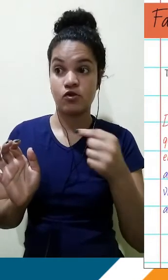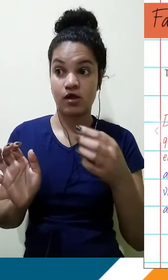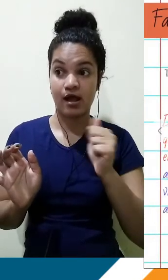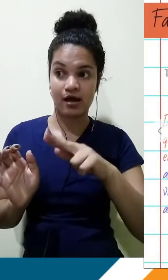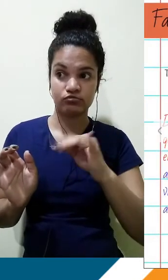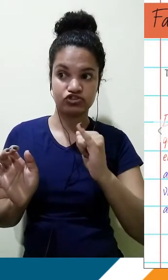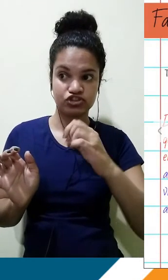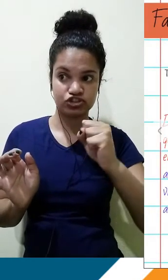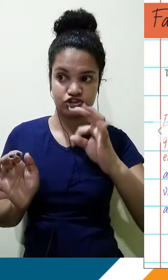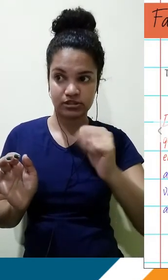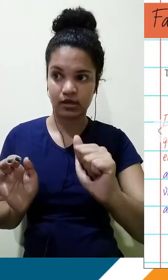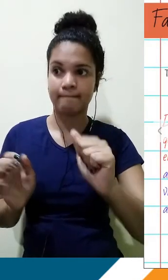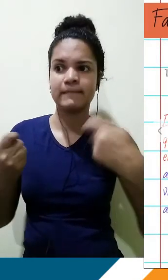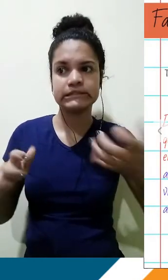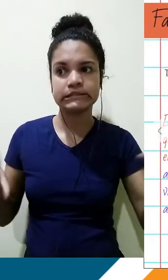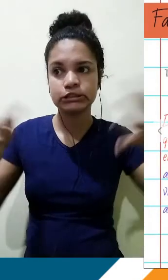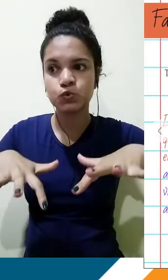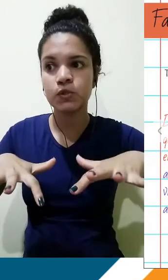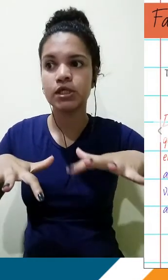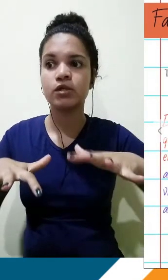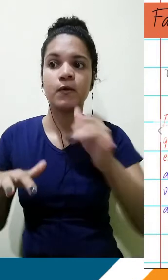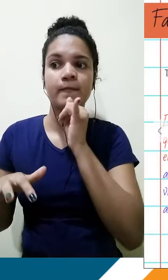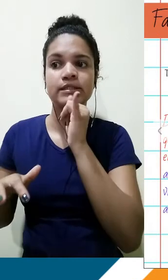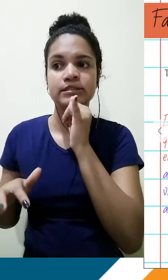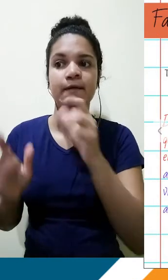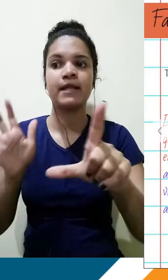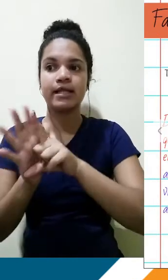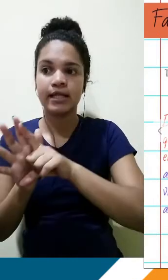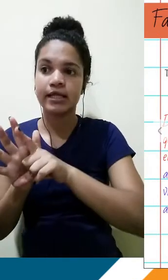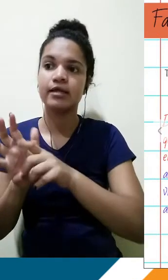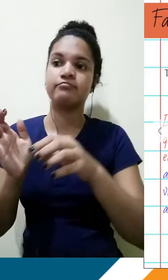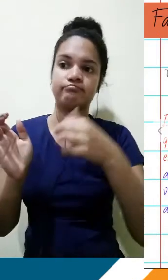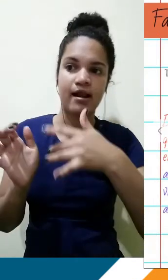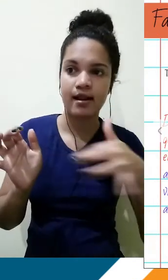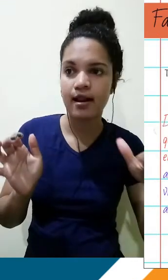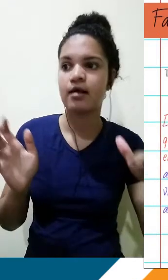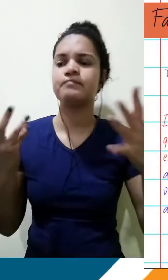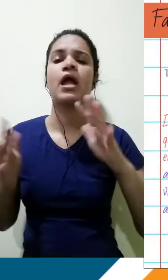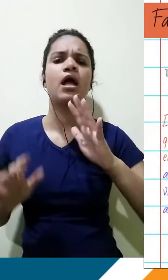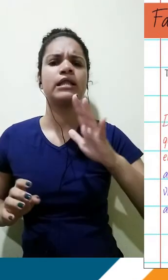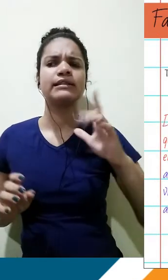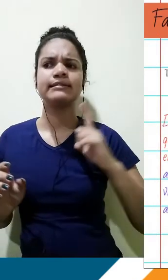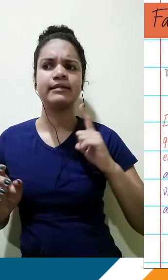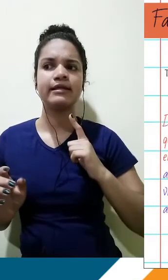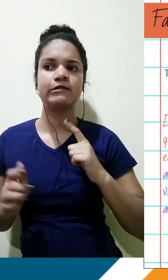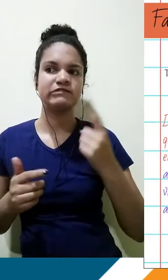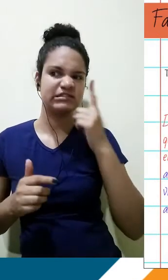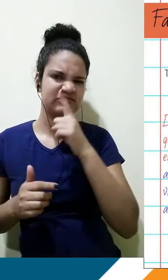é a nossa contextualização e o segundo período é a problematização do tema, sendo que qual é o problema? Teve uma falha na associação desse